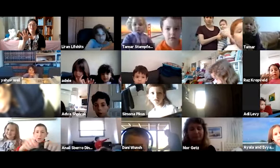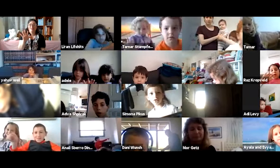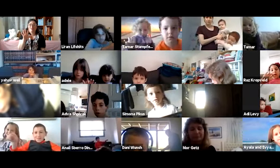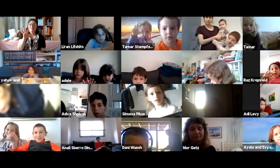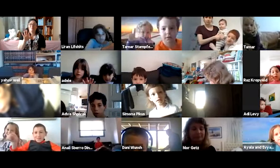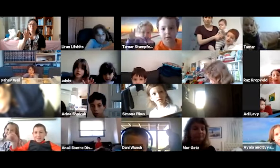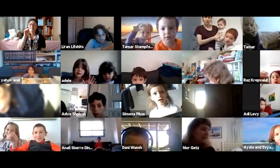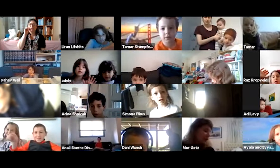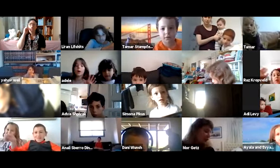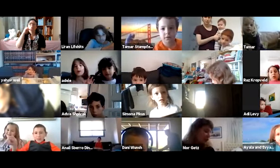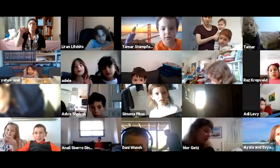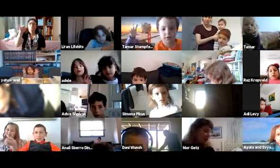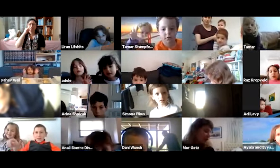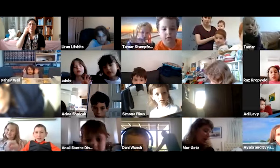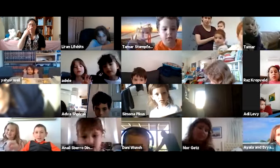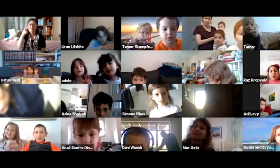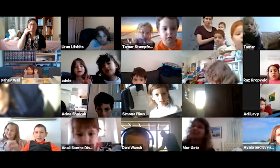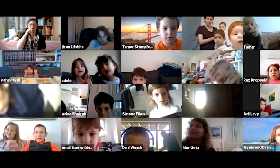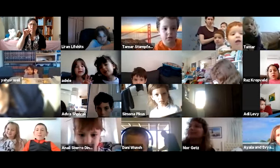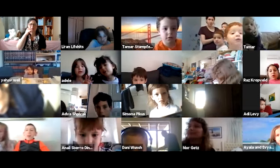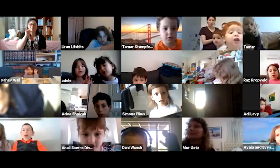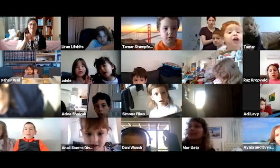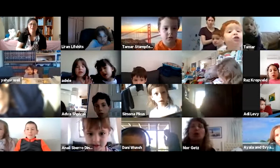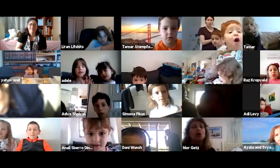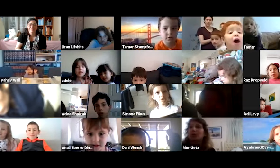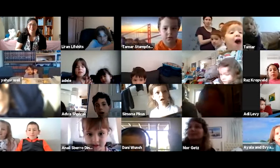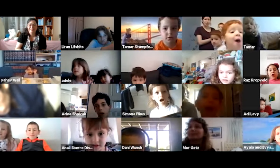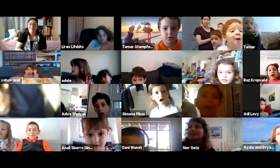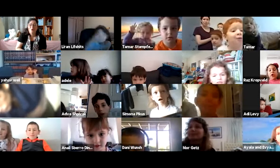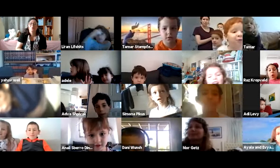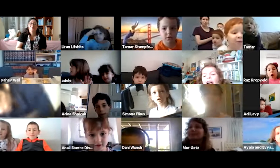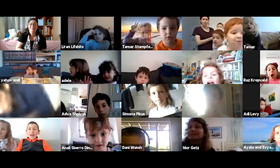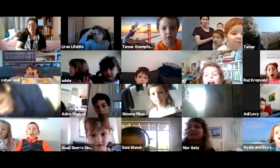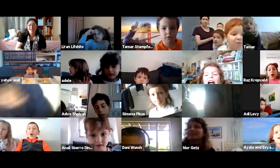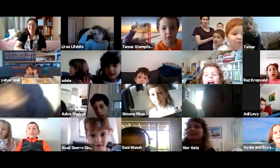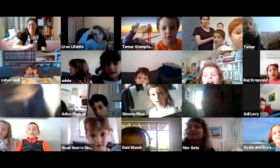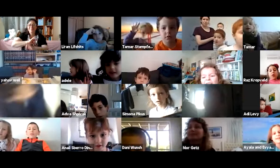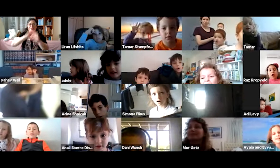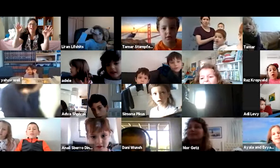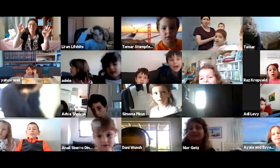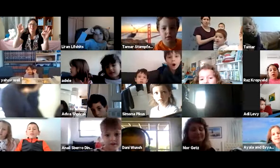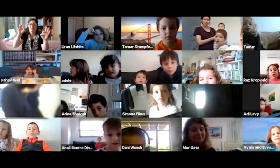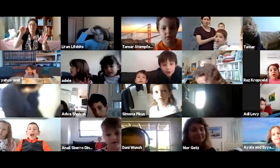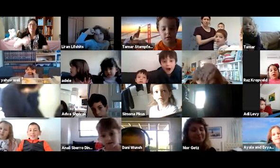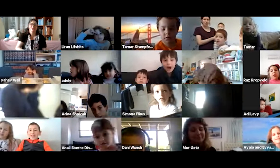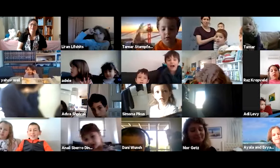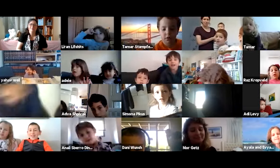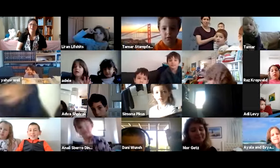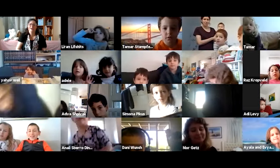חמישה, מה תצעקו? אני רואה אתכם צועקים. חומשת תורה, מצוין. אני רואה שאצל רוני המלכה